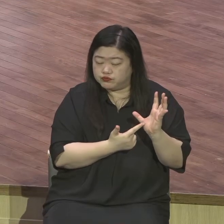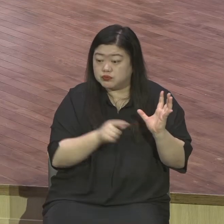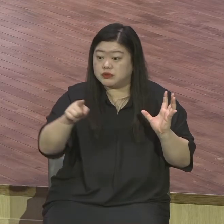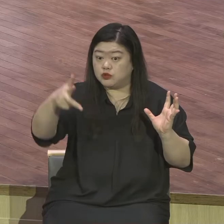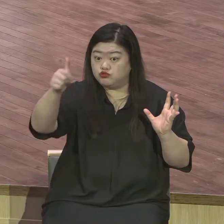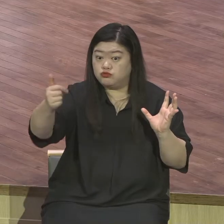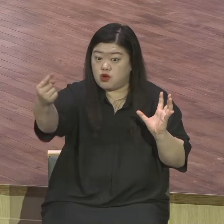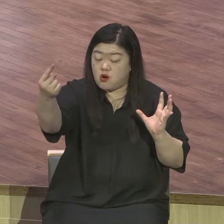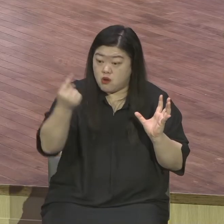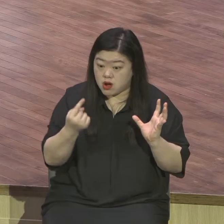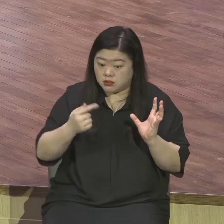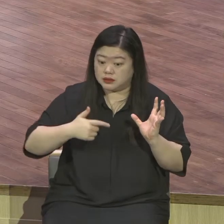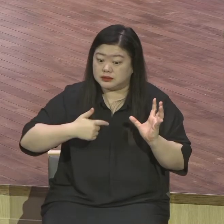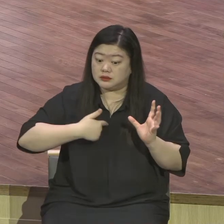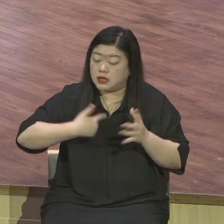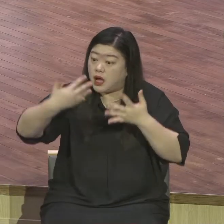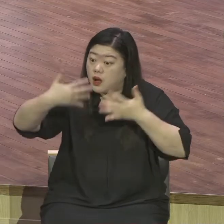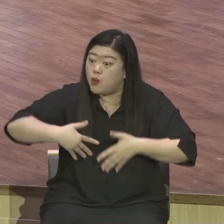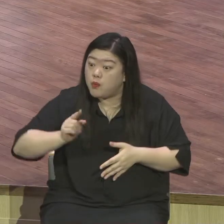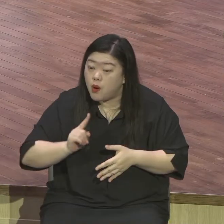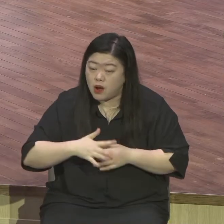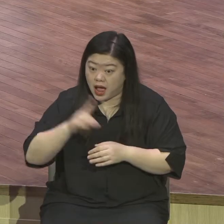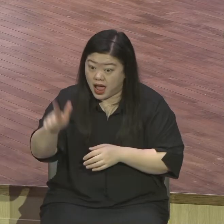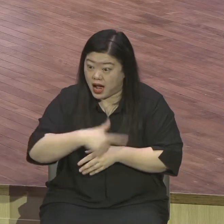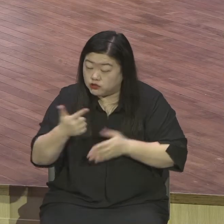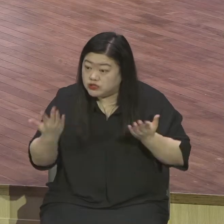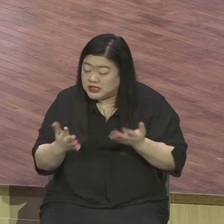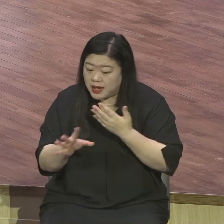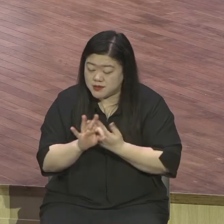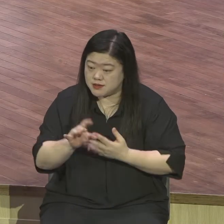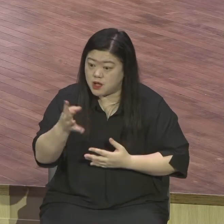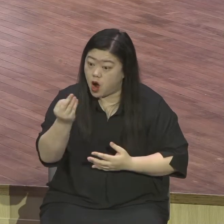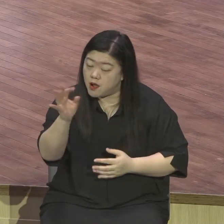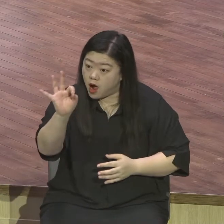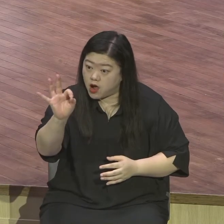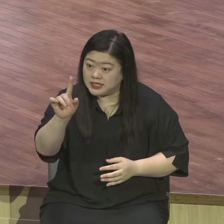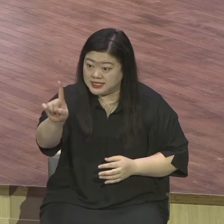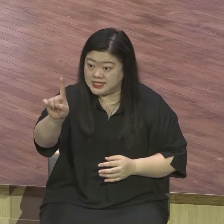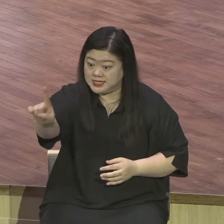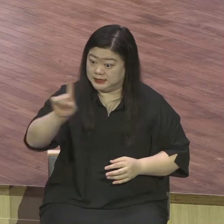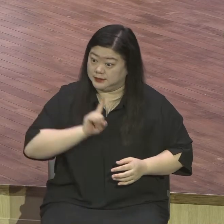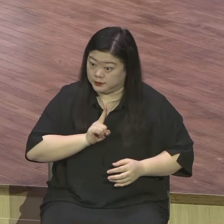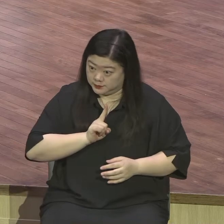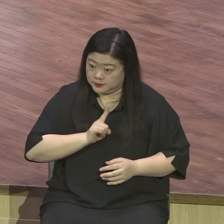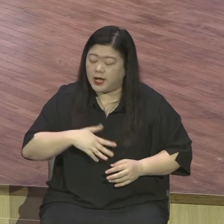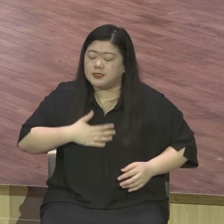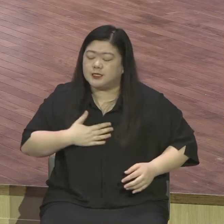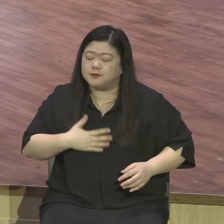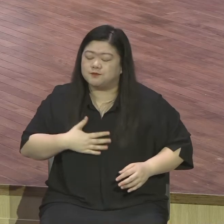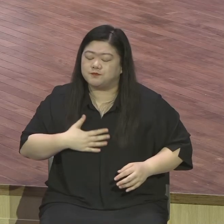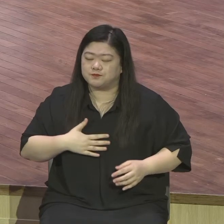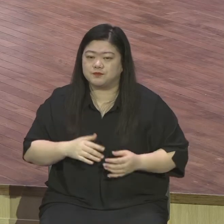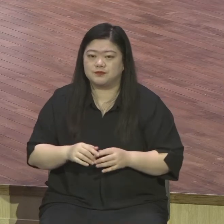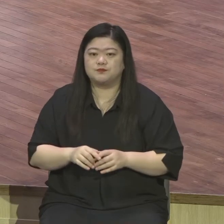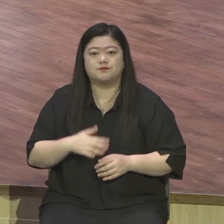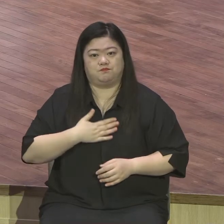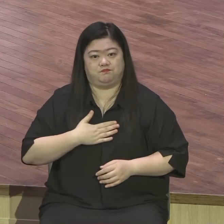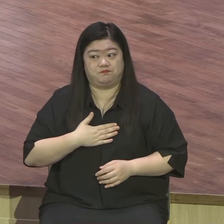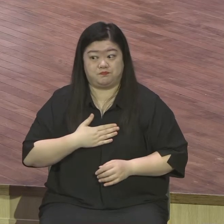하고 그렇게 포도원에 들어가 일을 할 수 있게 되었어요. 그러고 난 후에 이